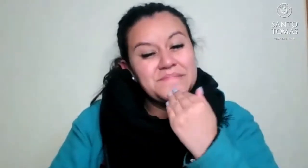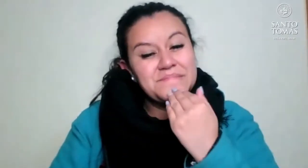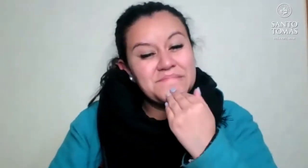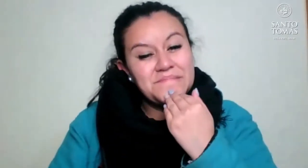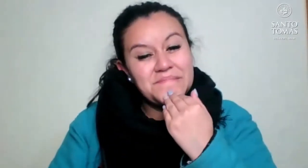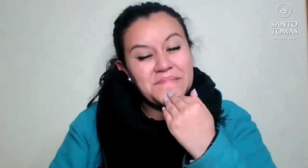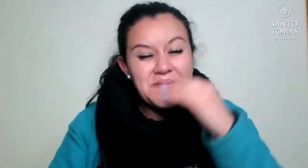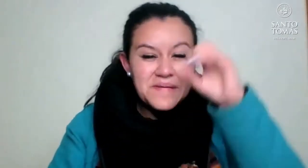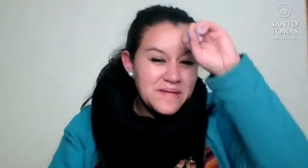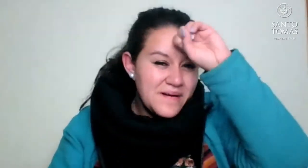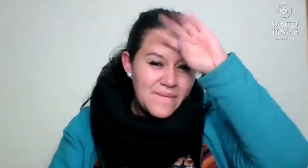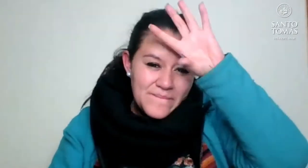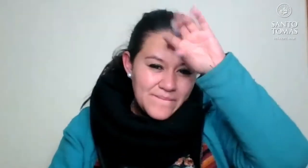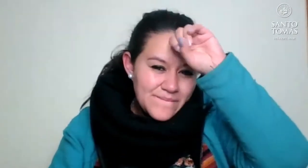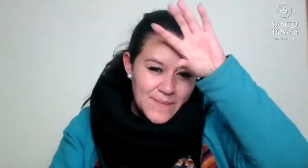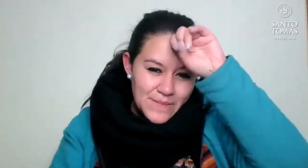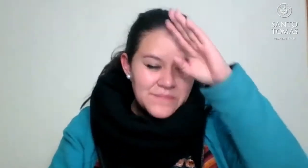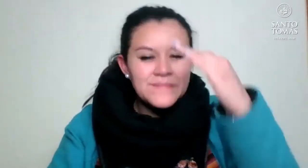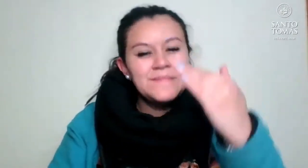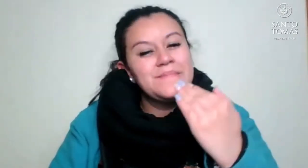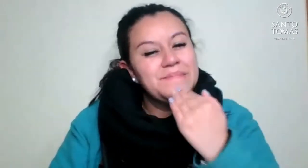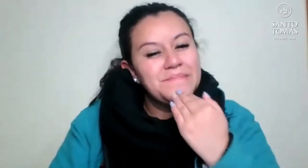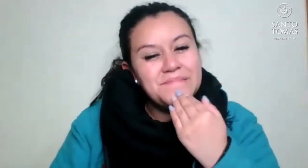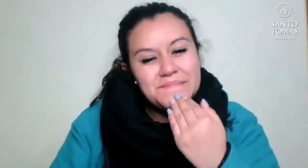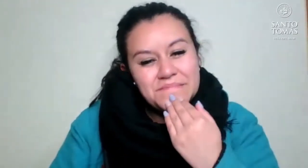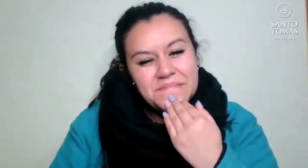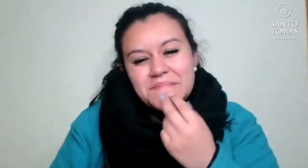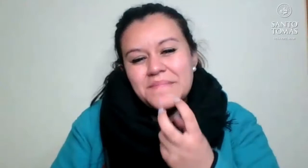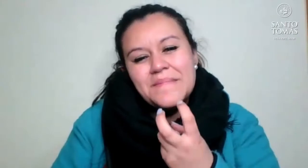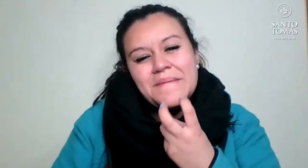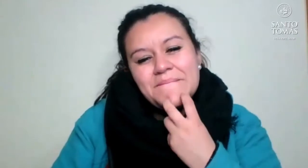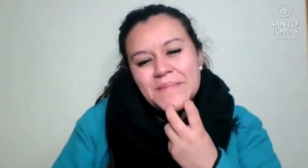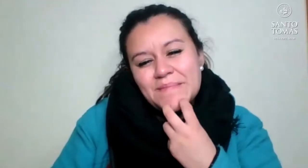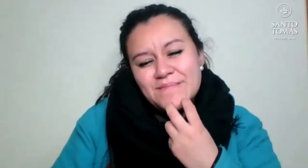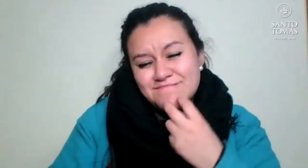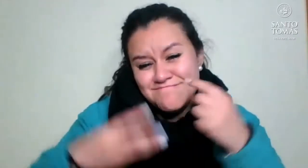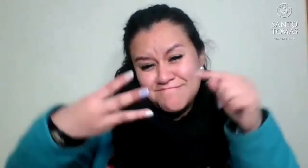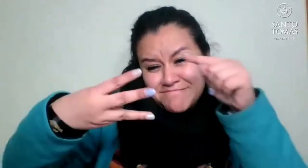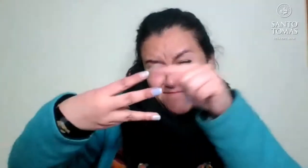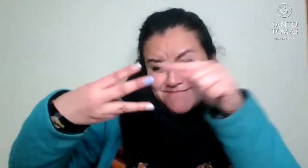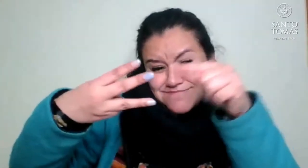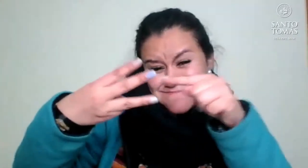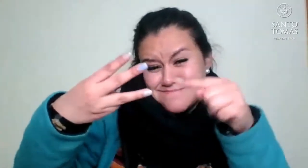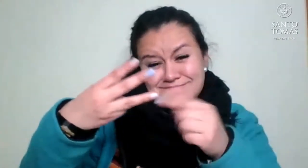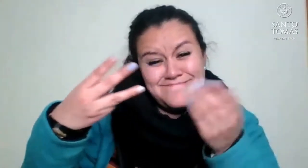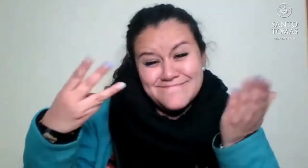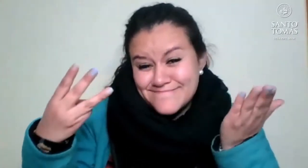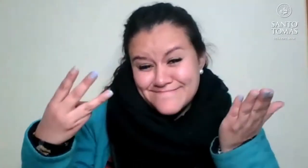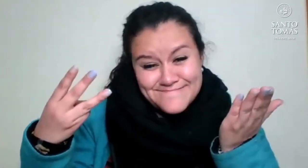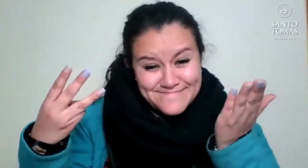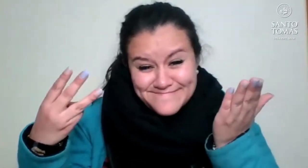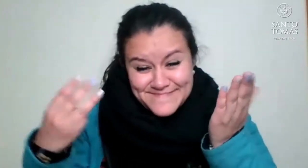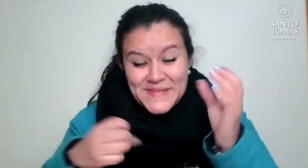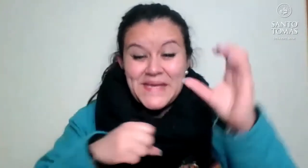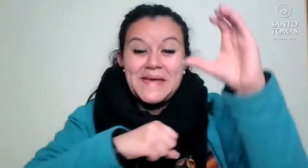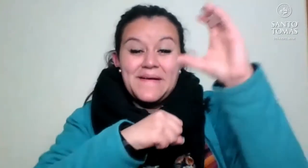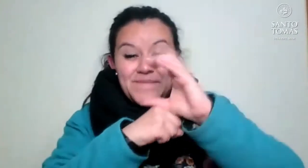O también Cabildo. O también Cabildo. Cualquiera de estas está bien.